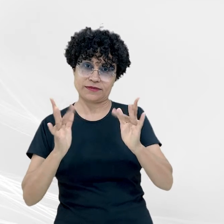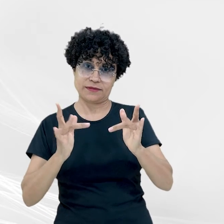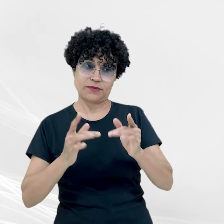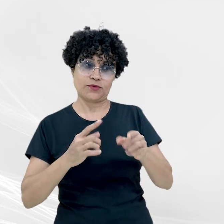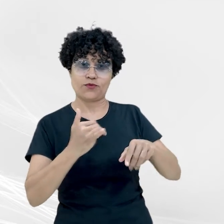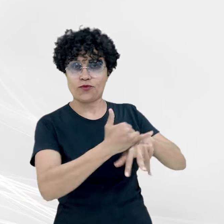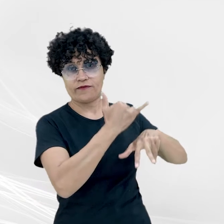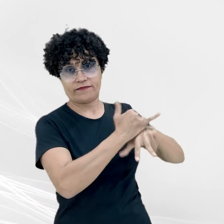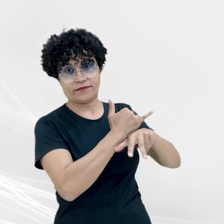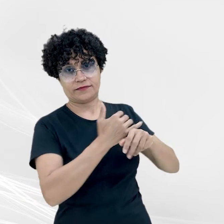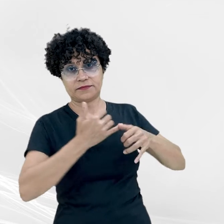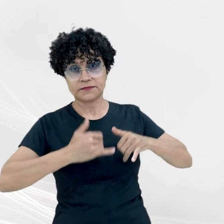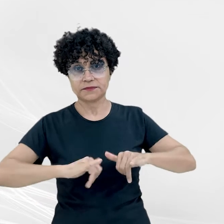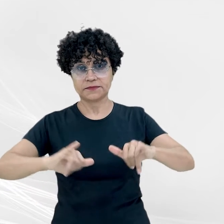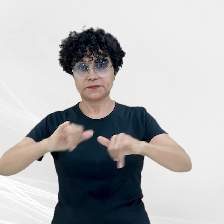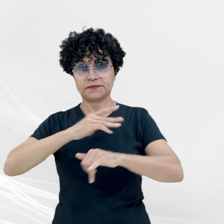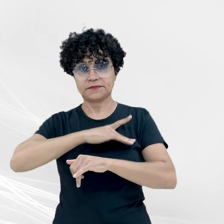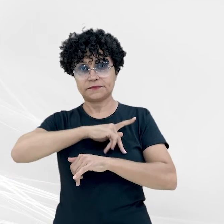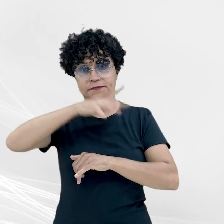Grosso.